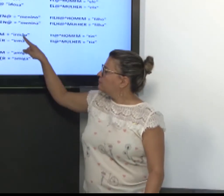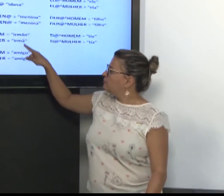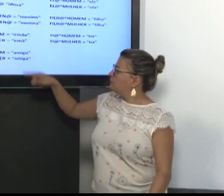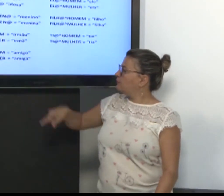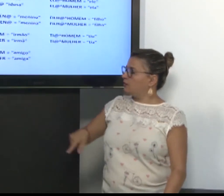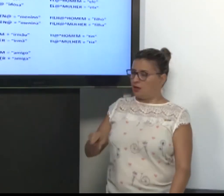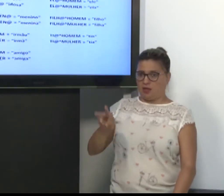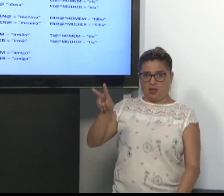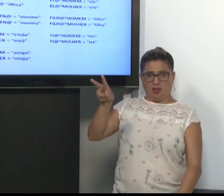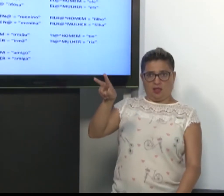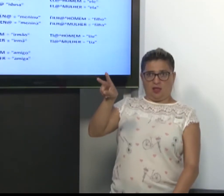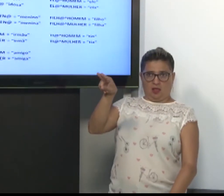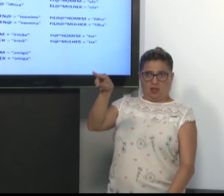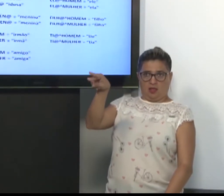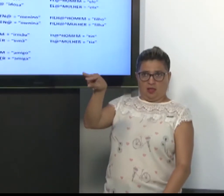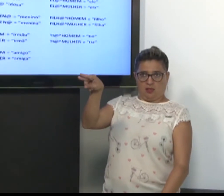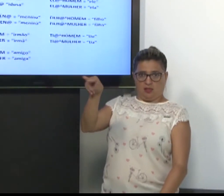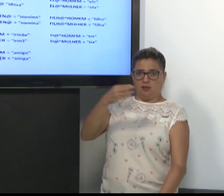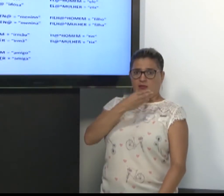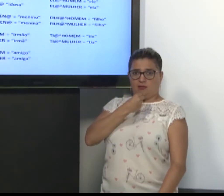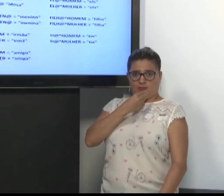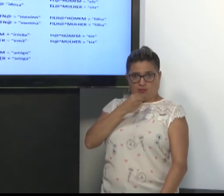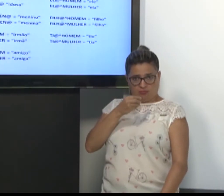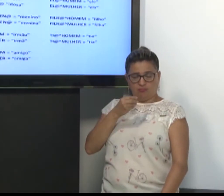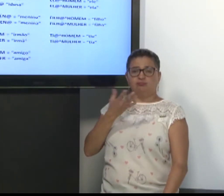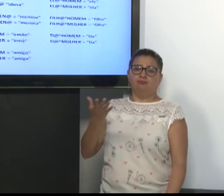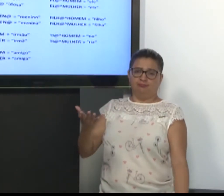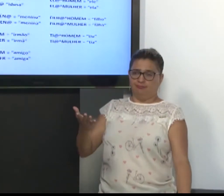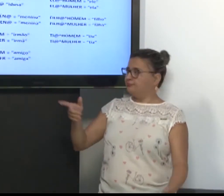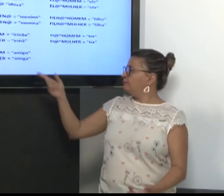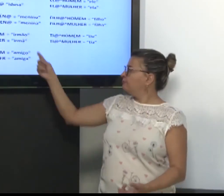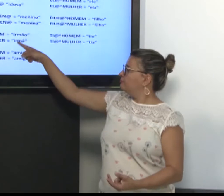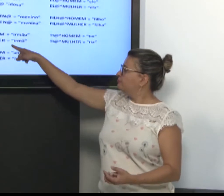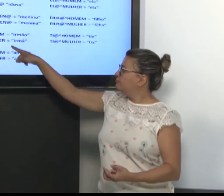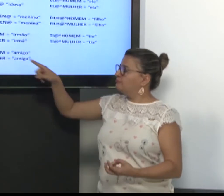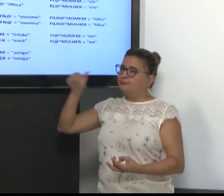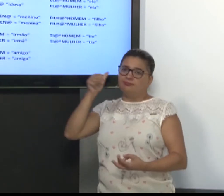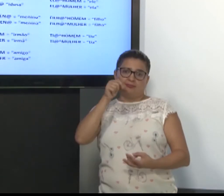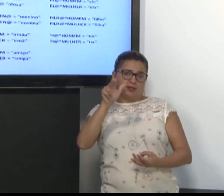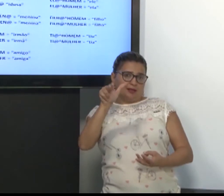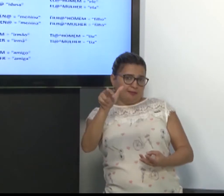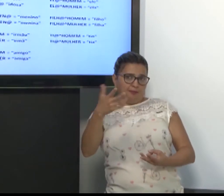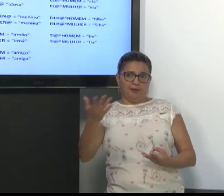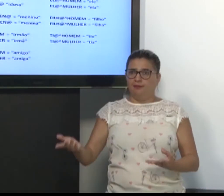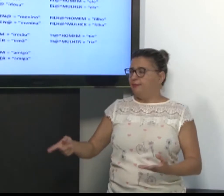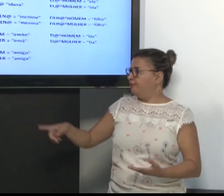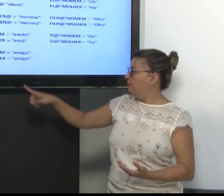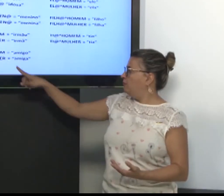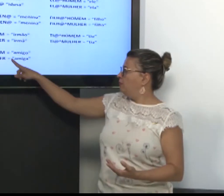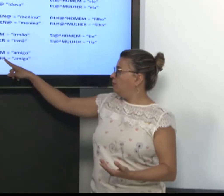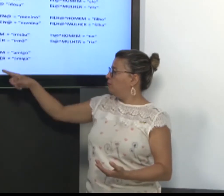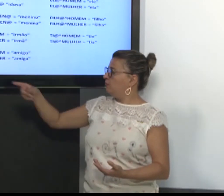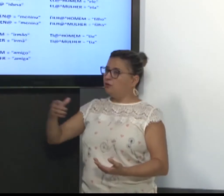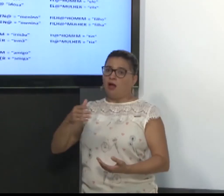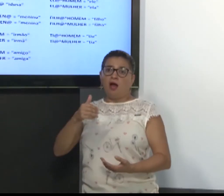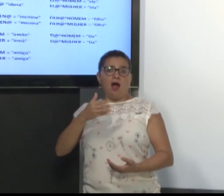Irmão. Homem e o sinal de irmão. Mulher é o sinal de irmã. Amigo